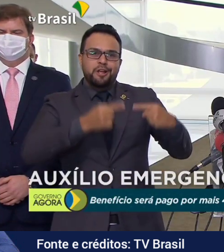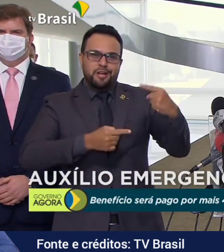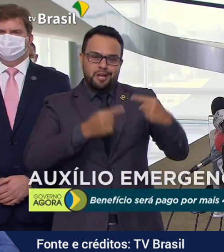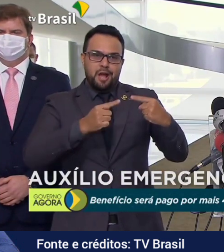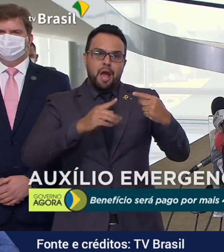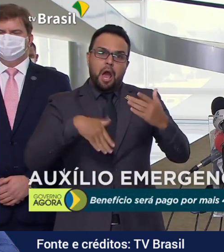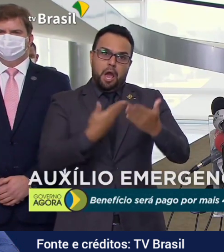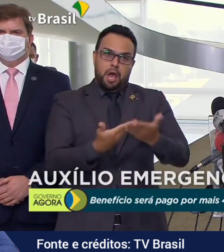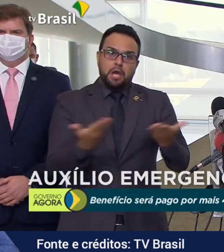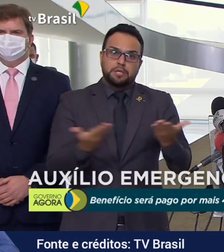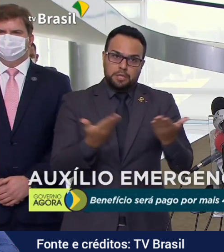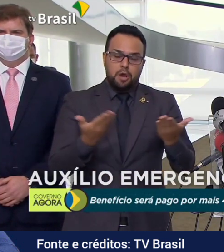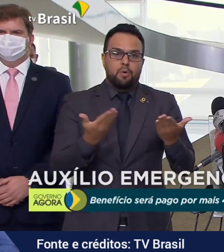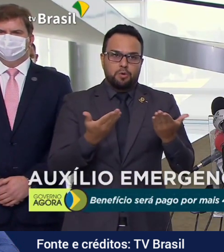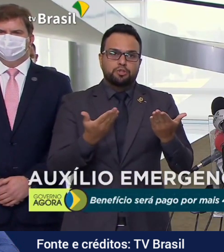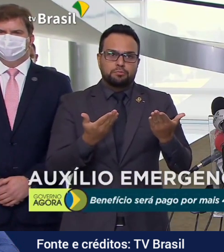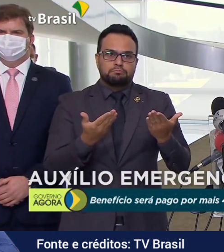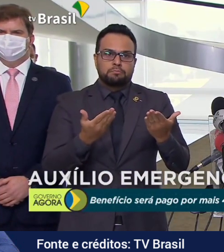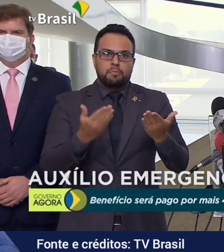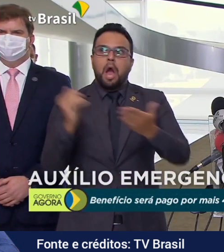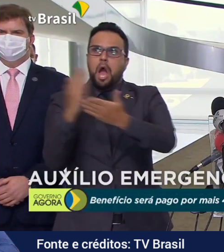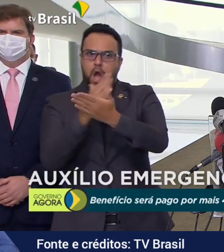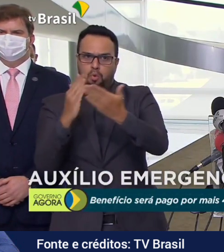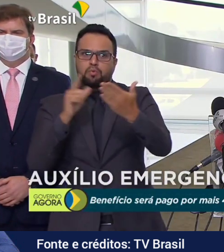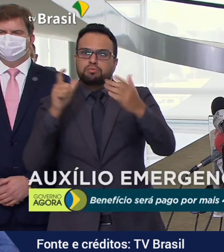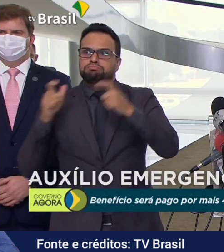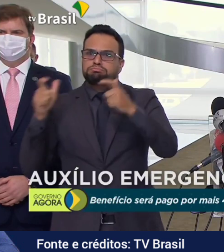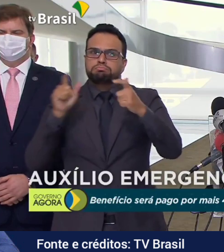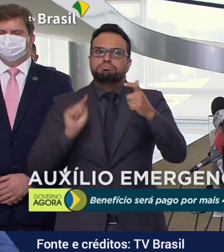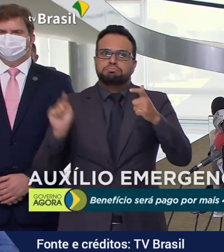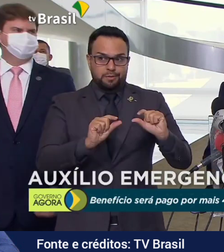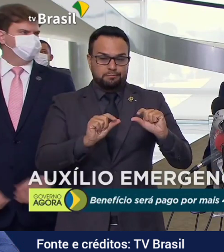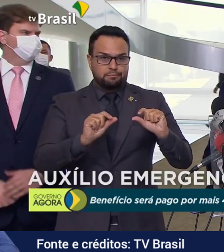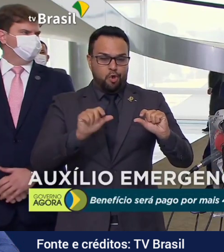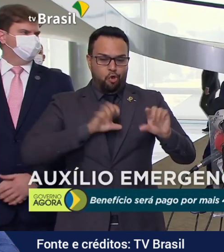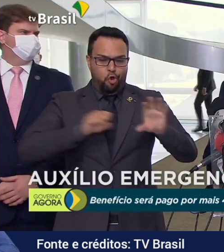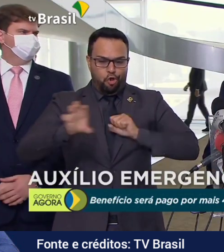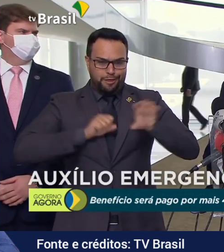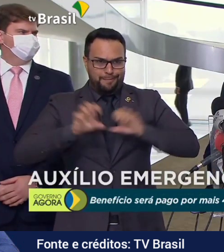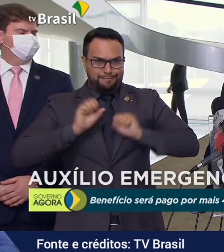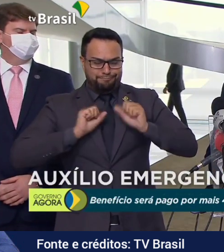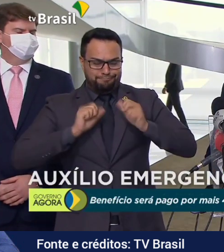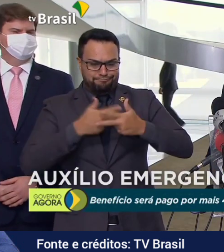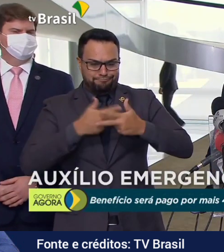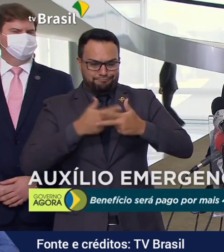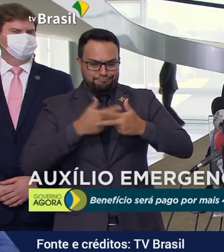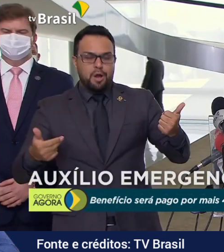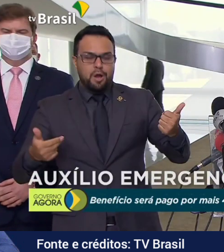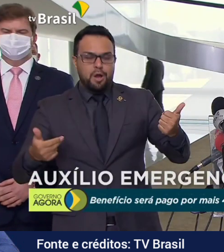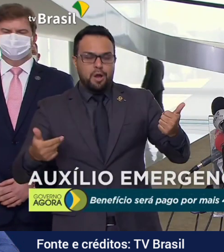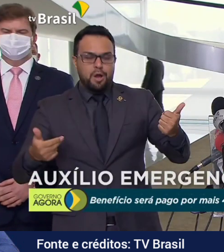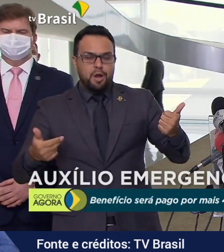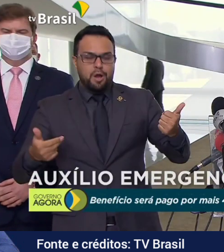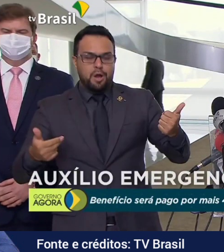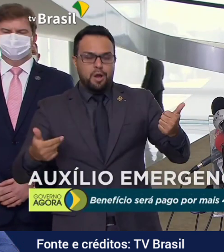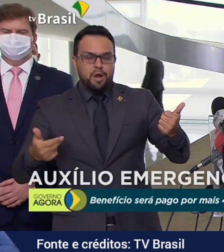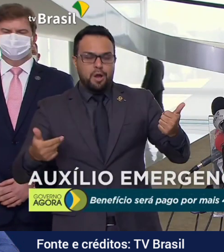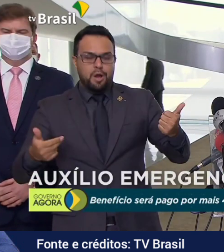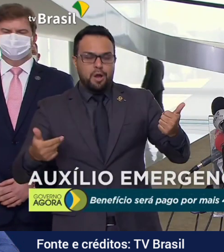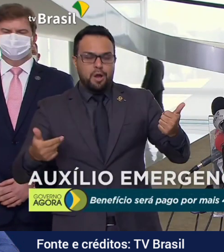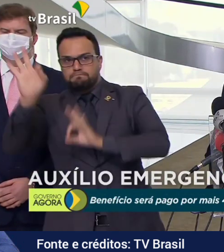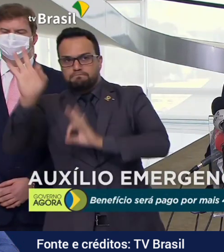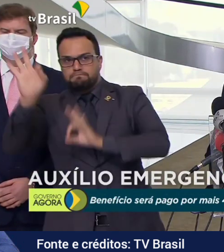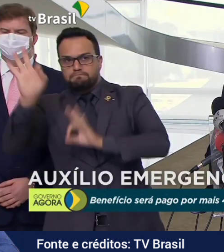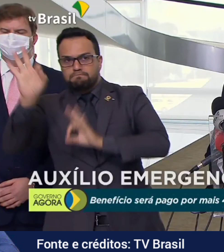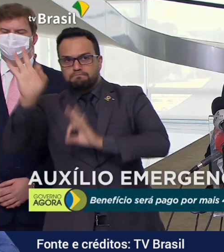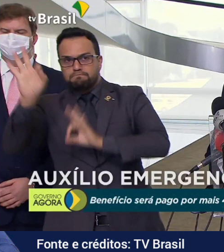adotada, mas o espírito dela era que se preparavam com leis do TI e